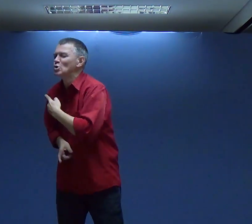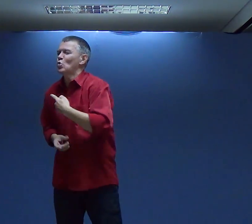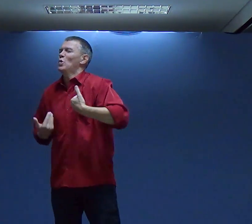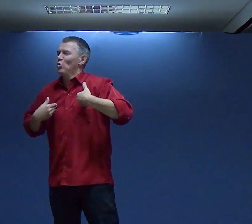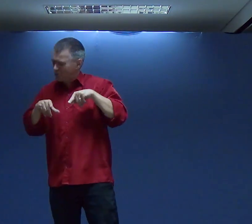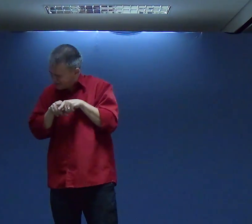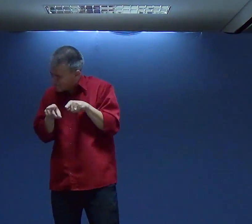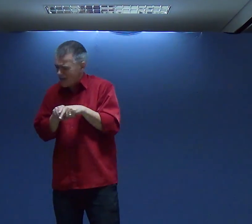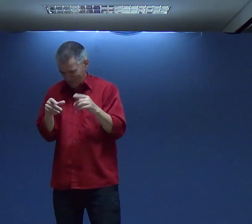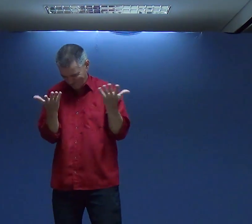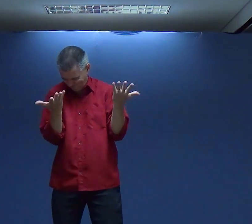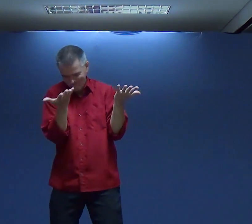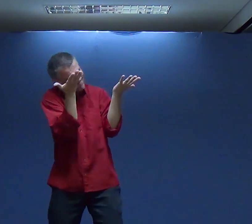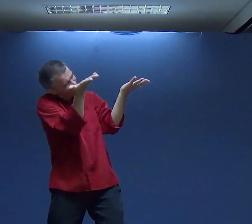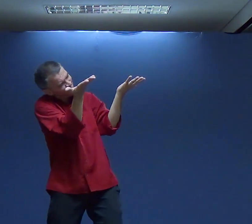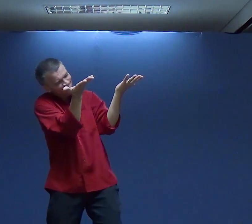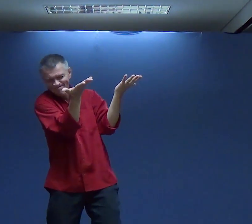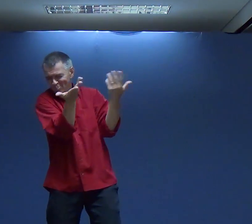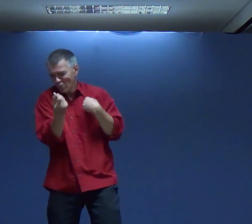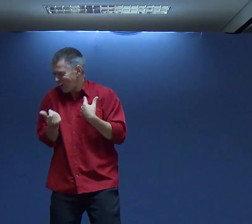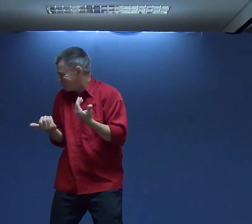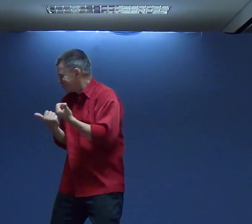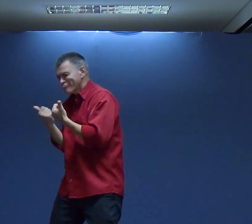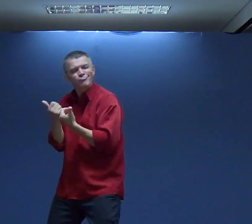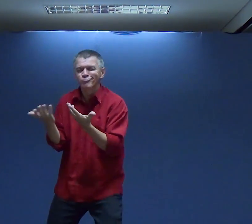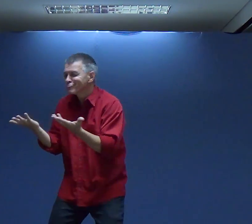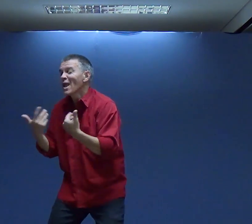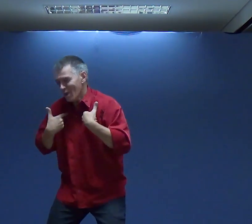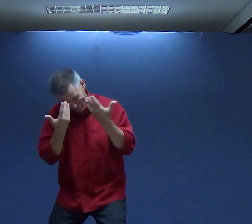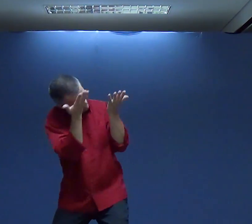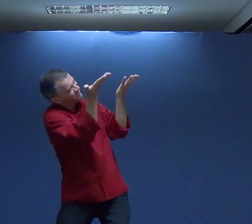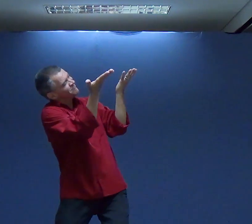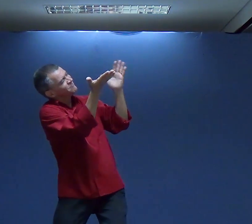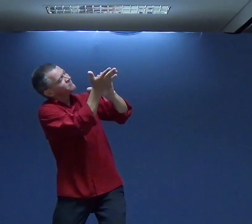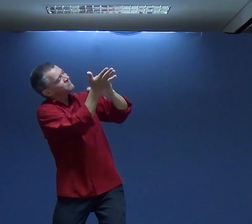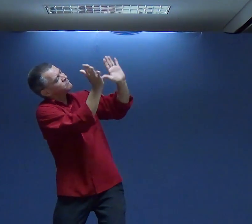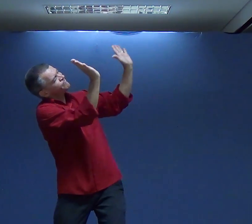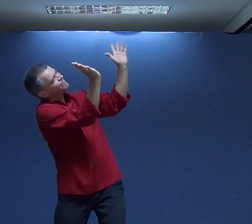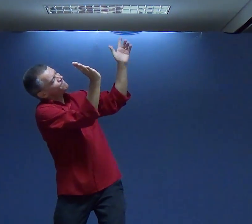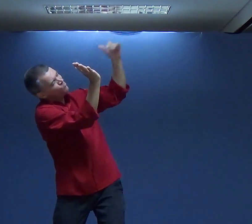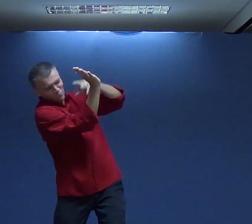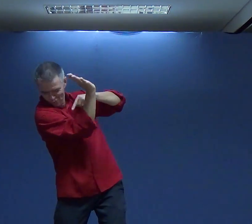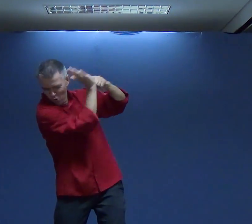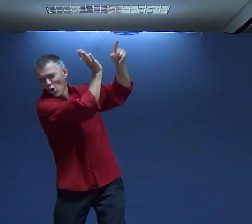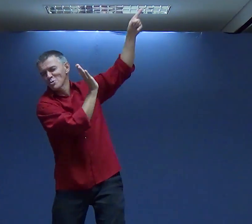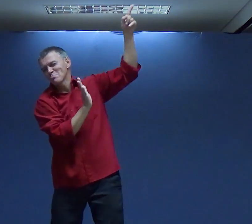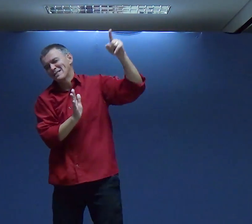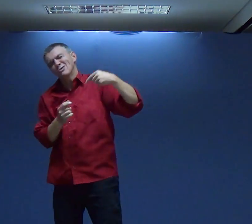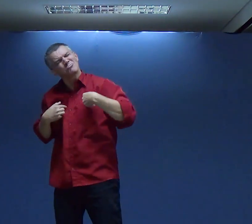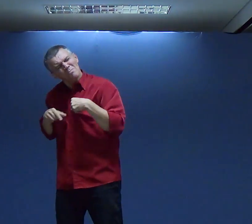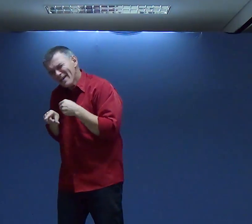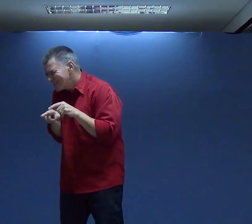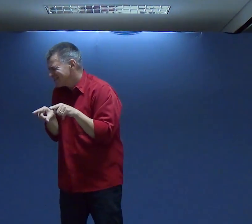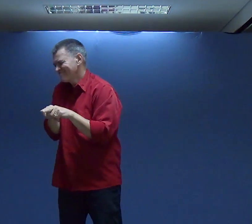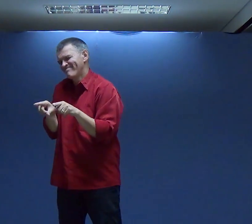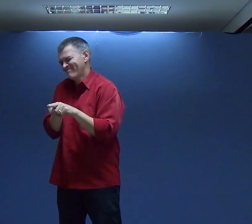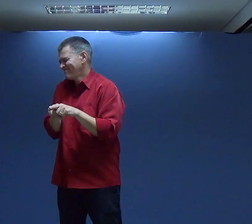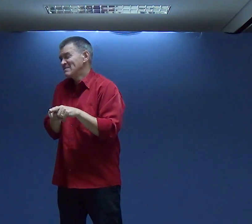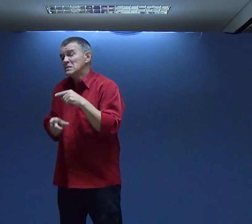Também Tenho Pessoas Das Quais Preciso Me Atratar E Representar Diante Do Senhor Limpo